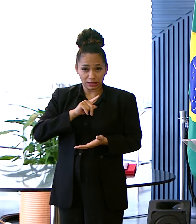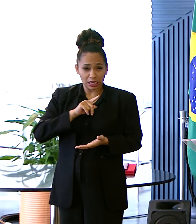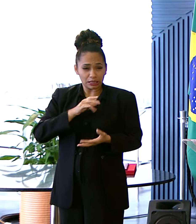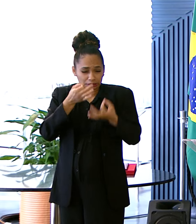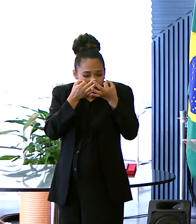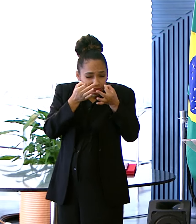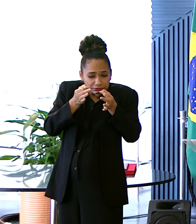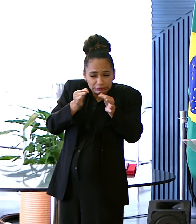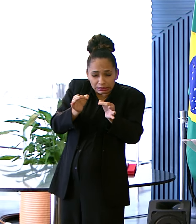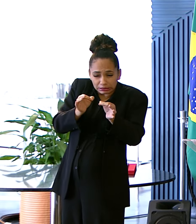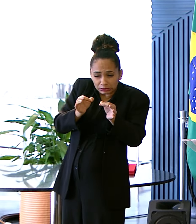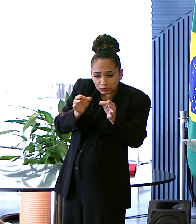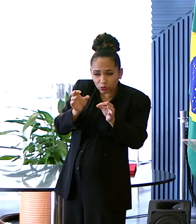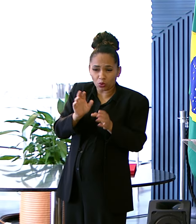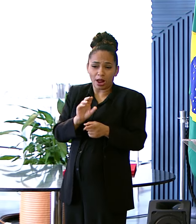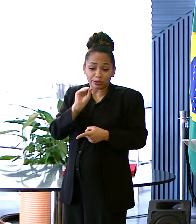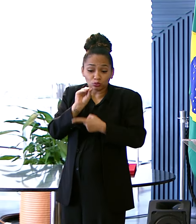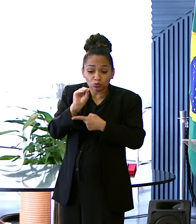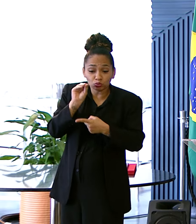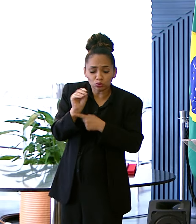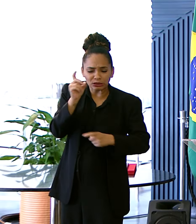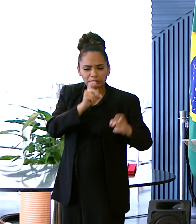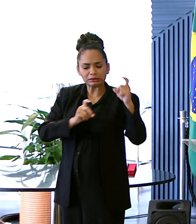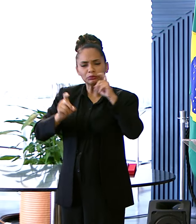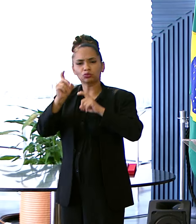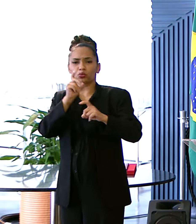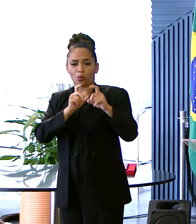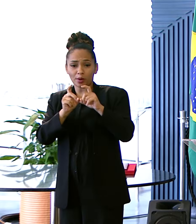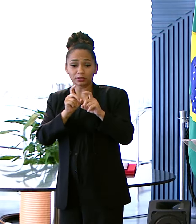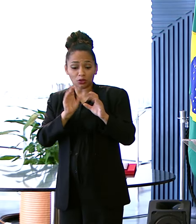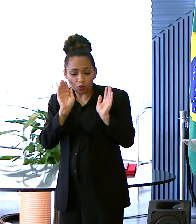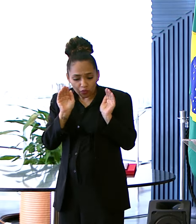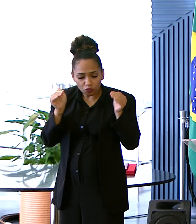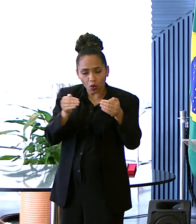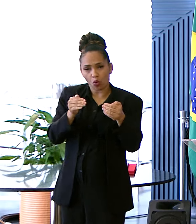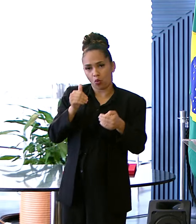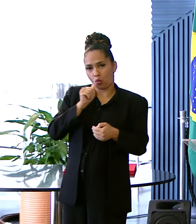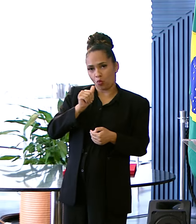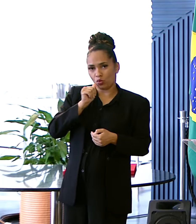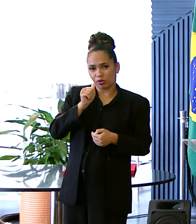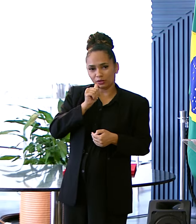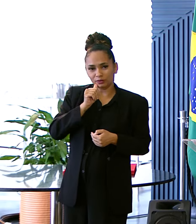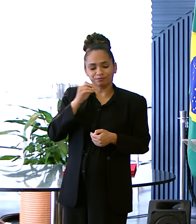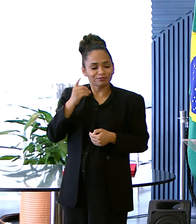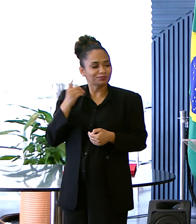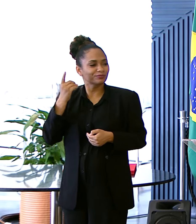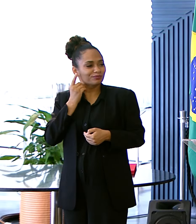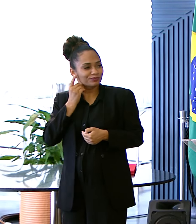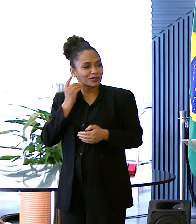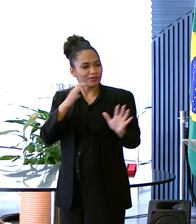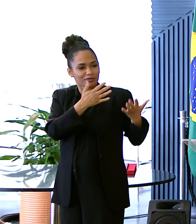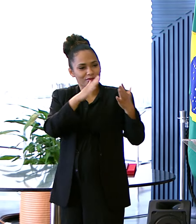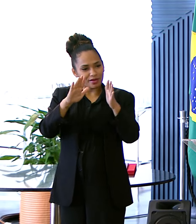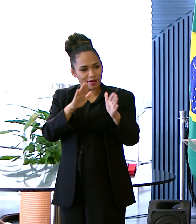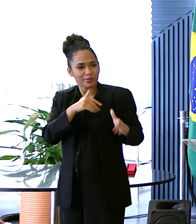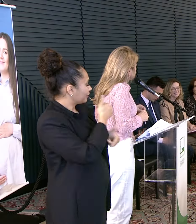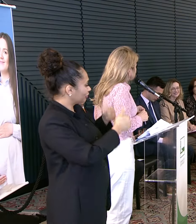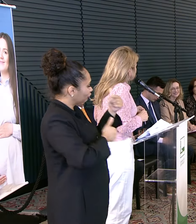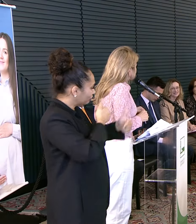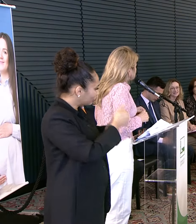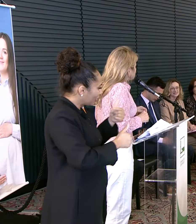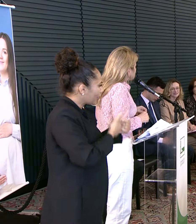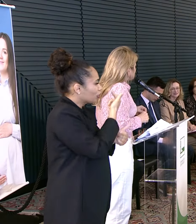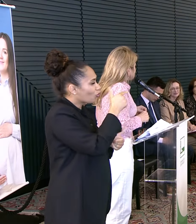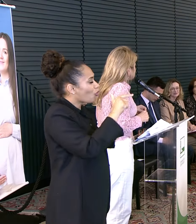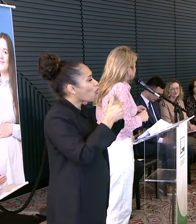olhar Essa preocupação Esse cuidado Com a mulher Então Deputada Maria do Rosário Parabéns pela condição Dos trabalhos A todos os